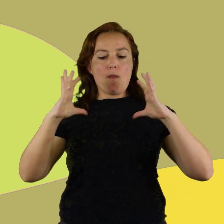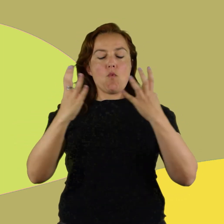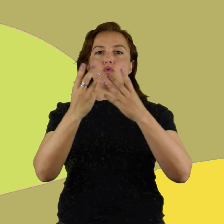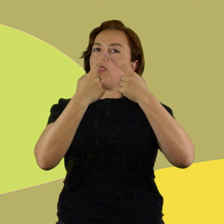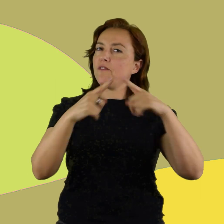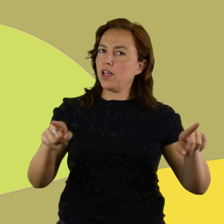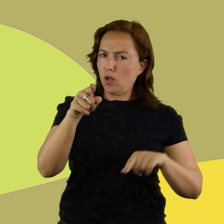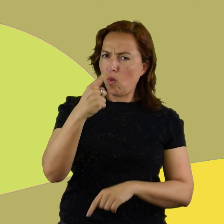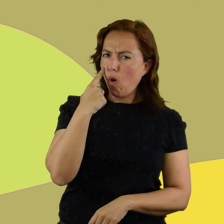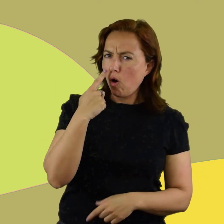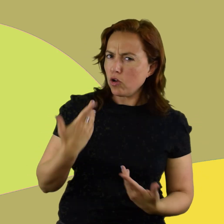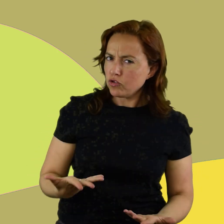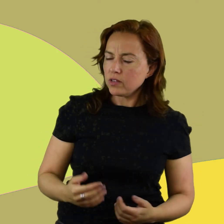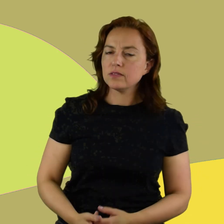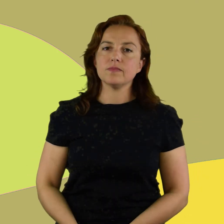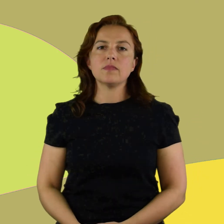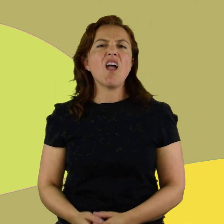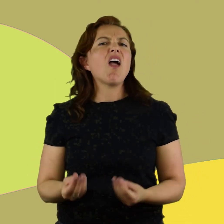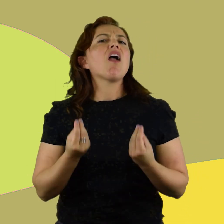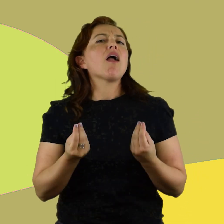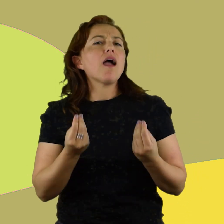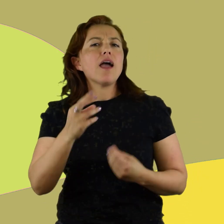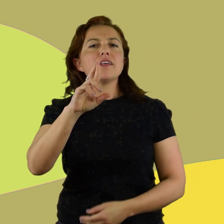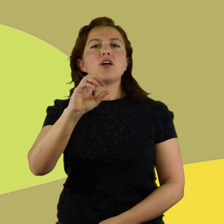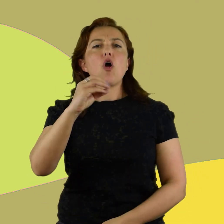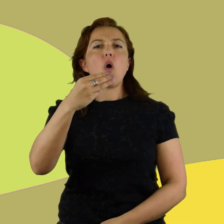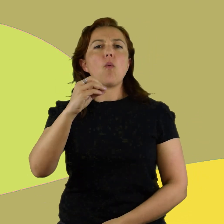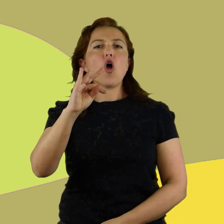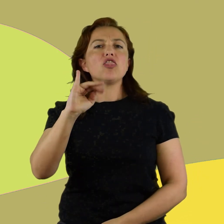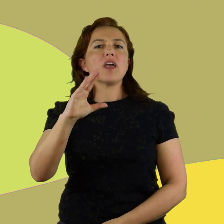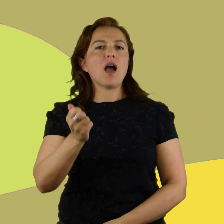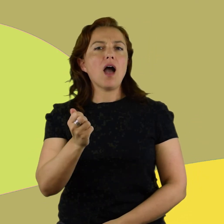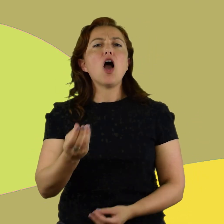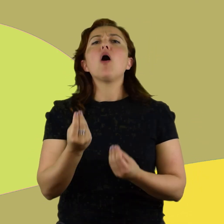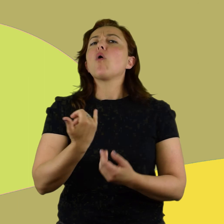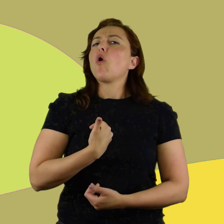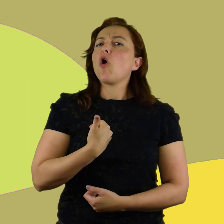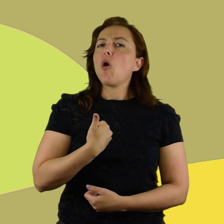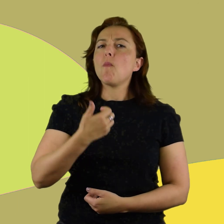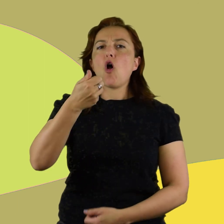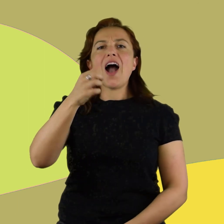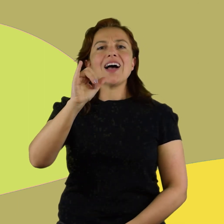¿Qué es la robótica y cuál fue la contribución del escritor Isaac Asimov a esta ciencia?